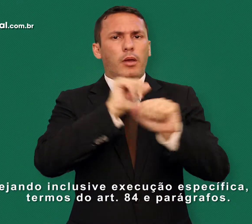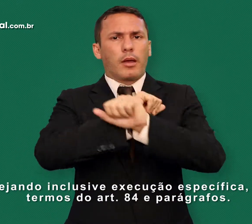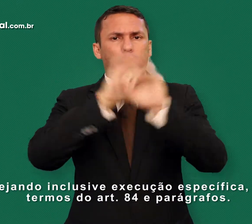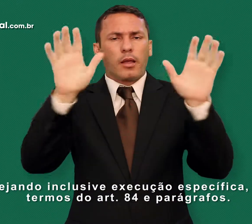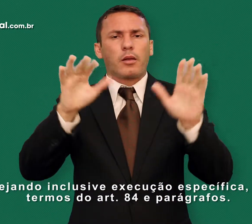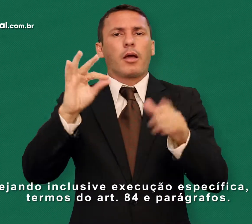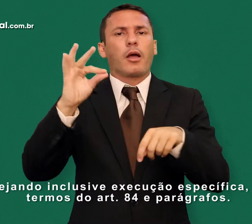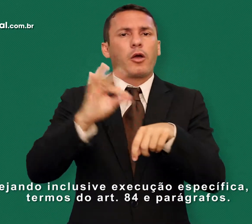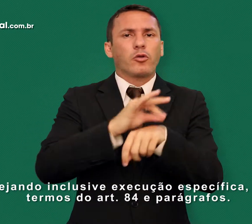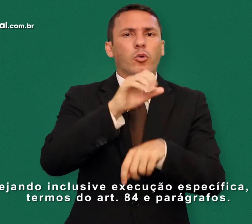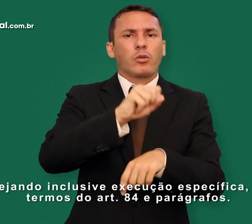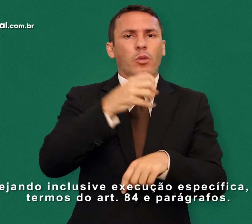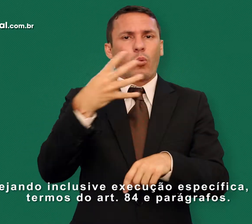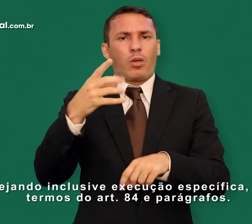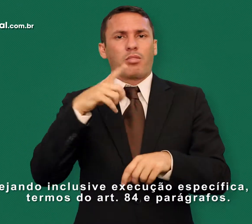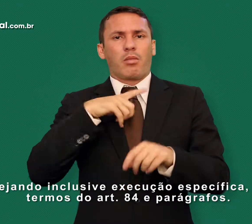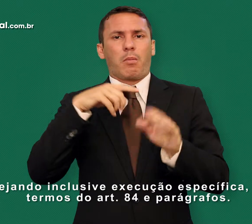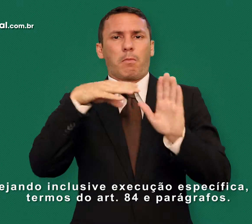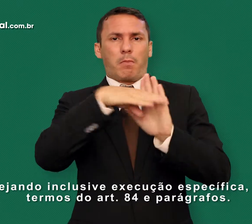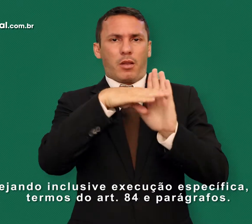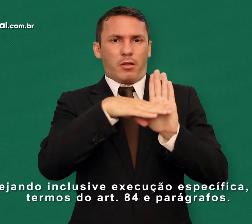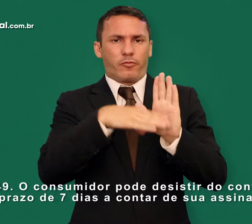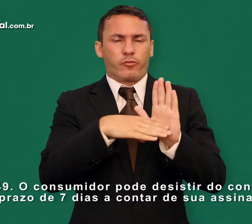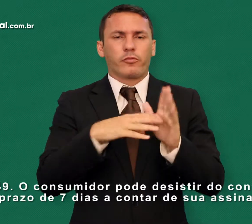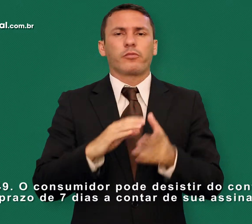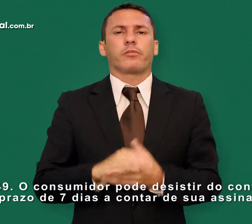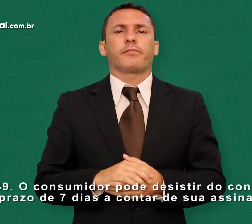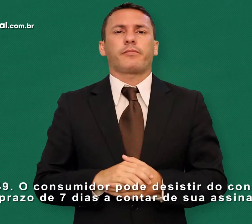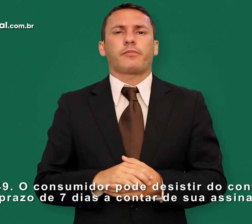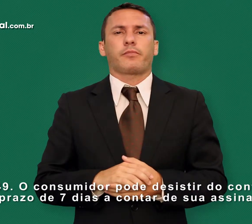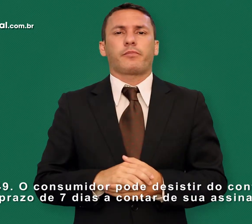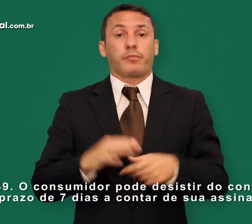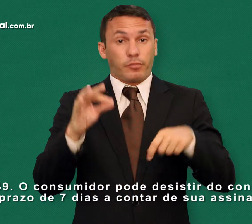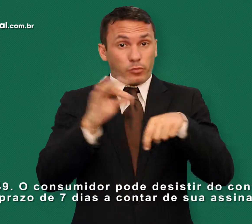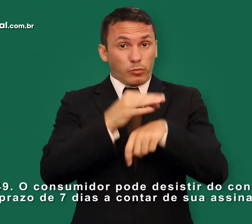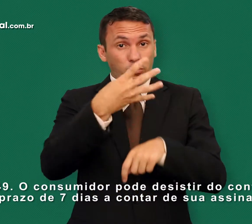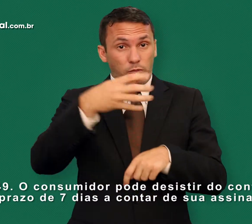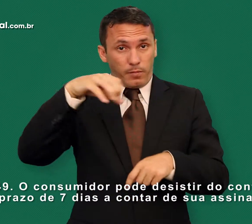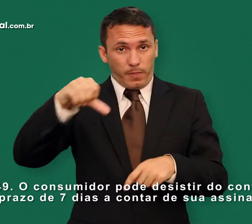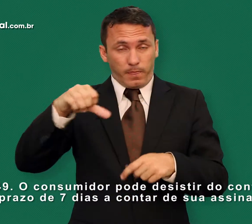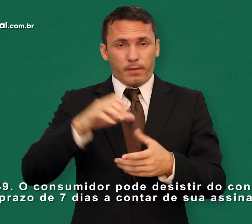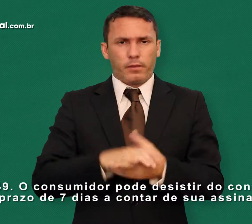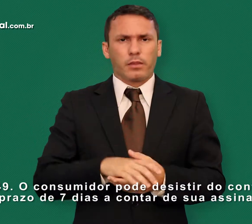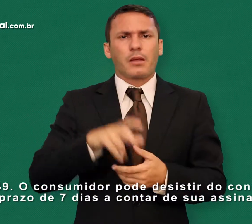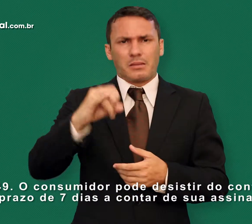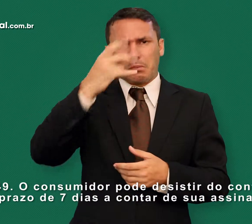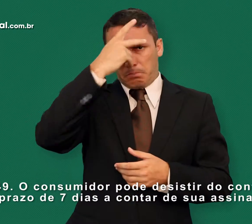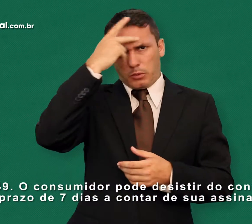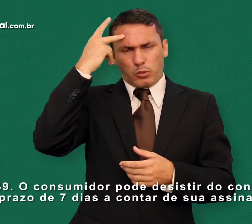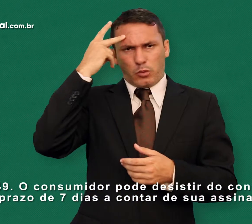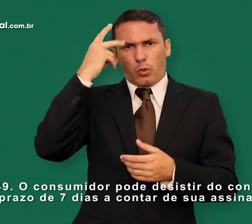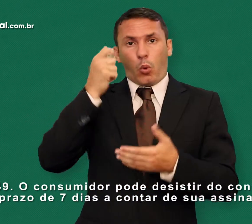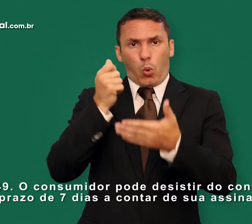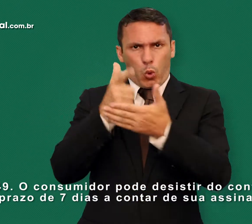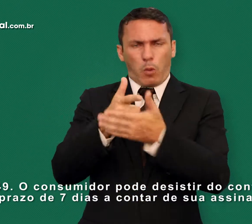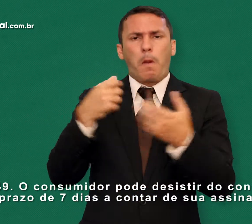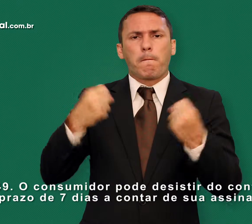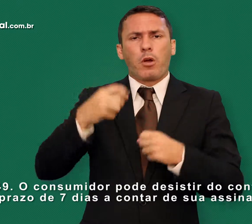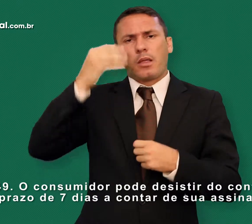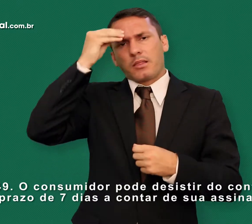termos do artigo 84 e parágrafos. Artigo 49 O consumidor pode desistir do contrato no prazo de sete dias,